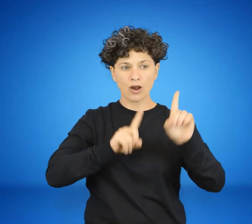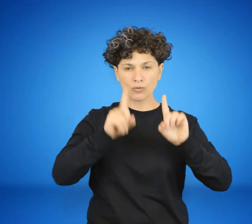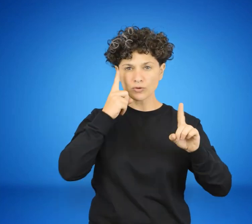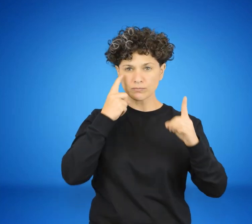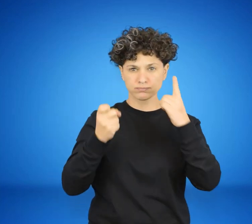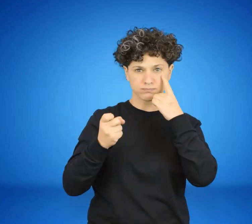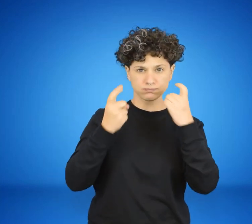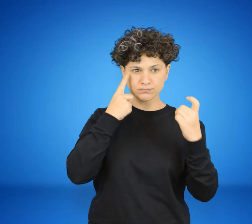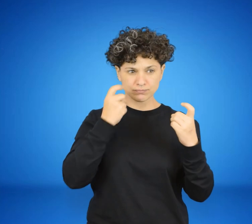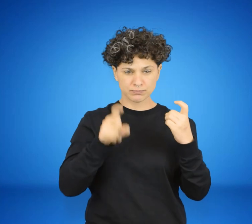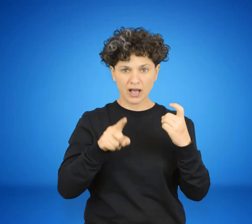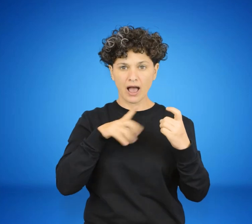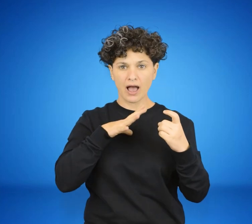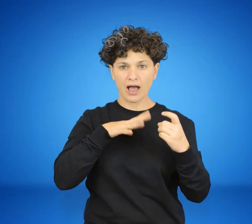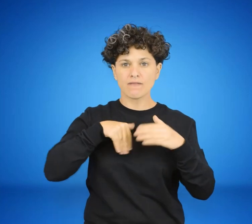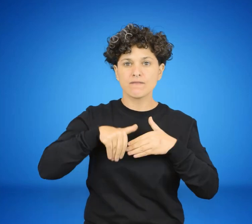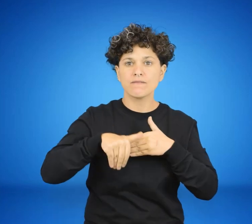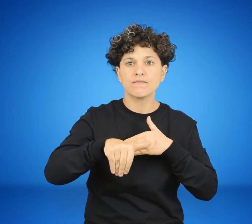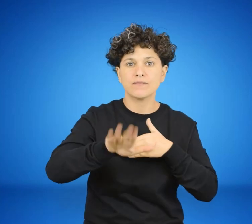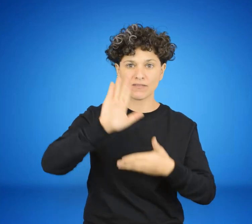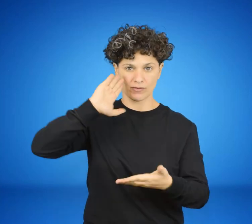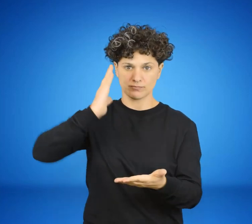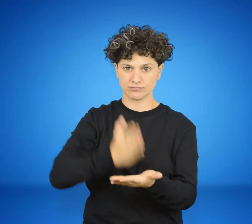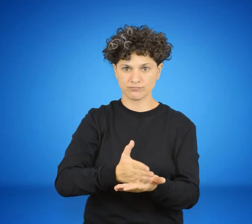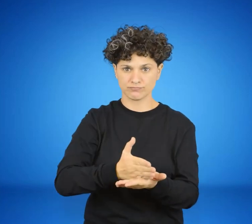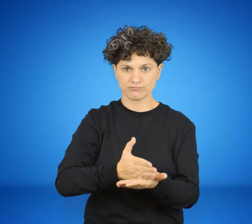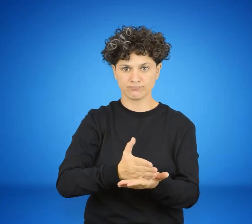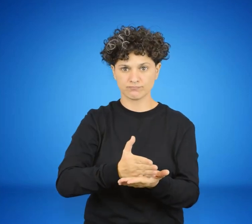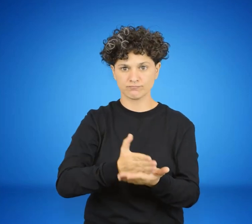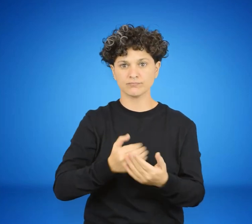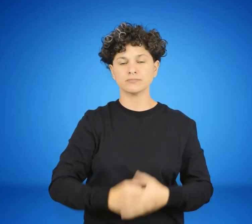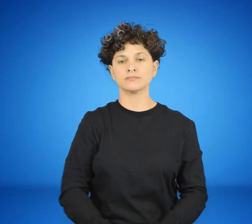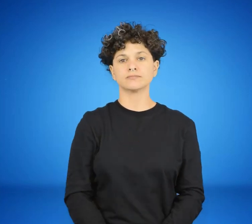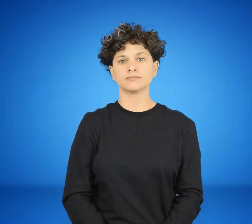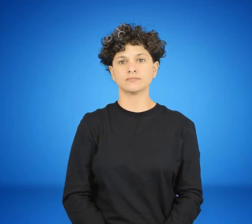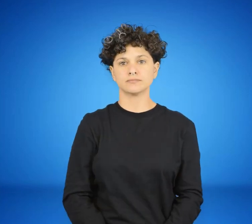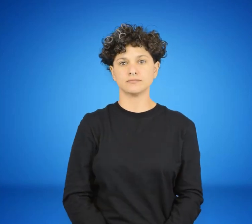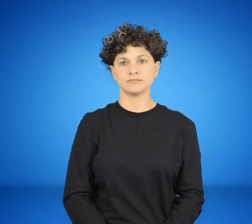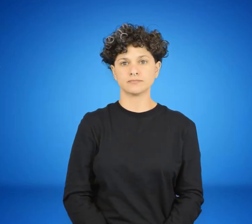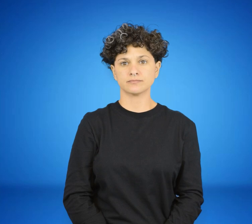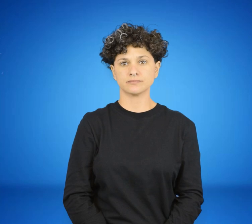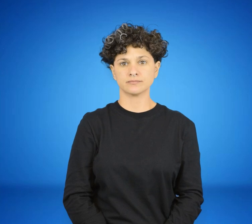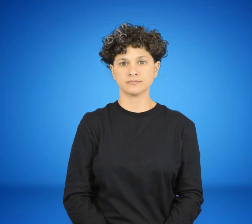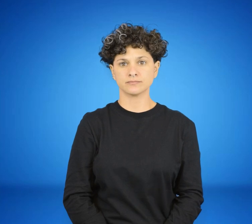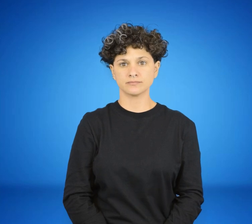advirtieron que el próximo paso para la consumación de la dictadura era inminente.